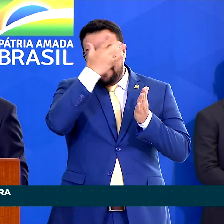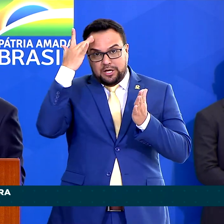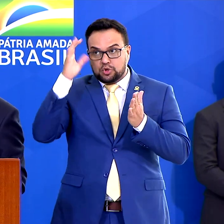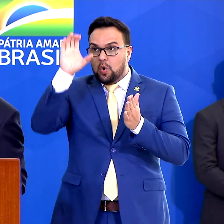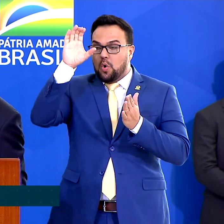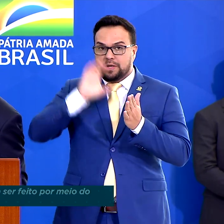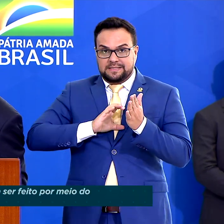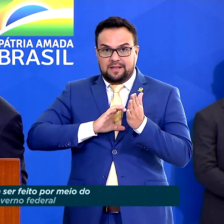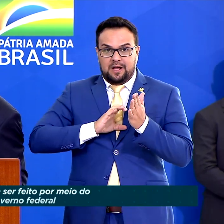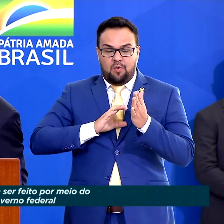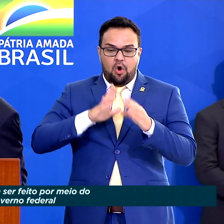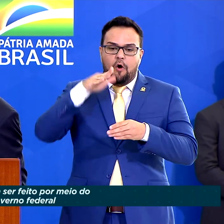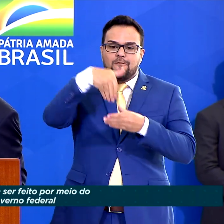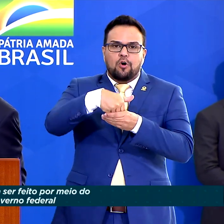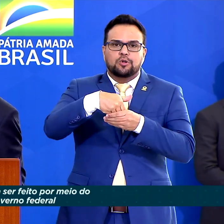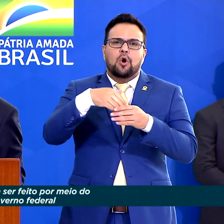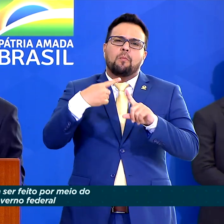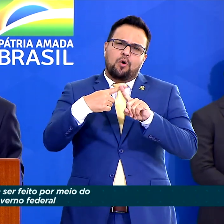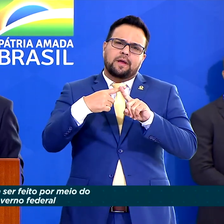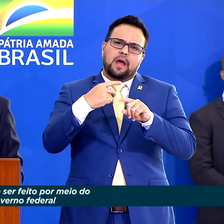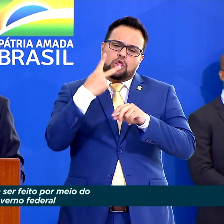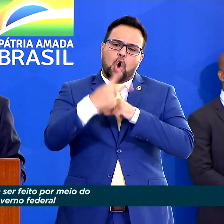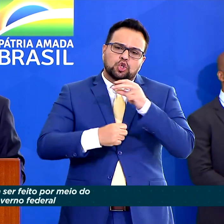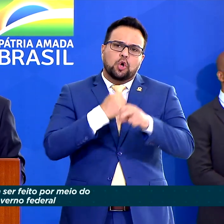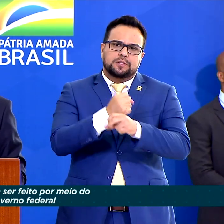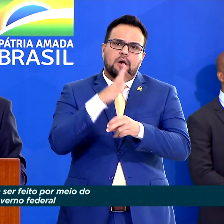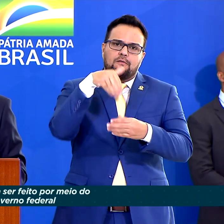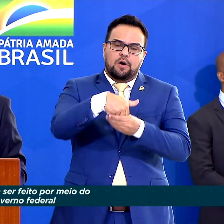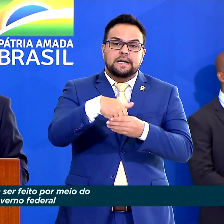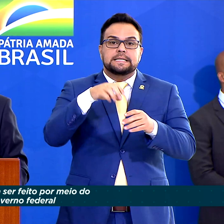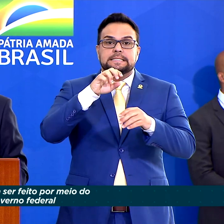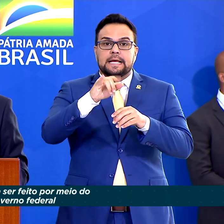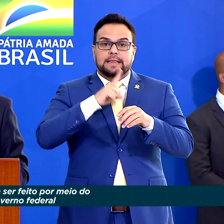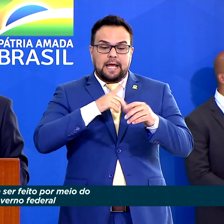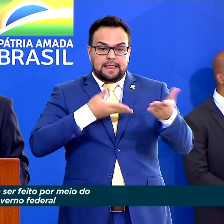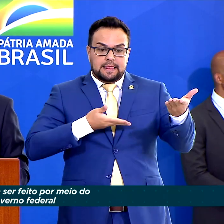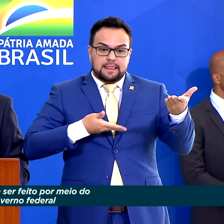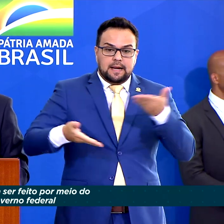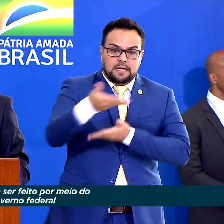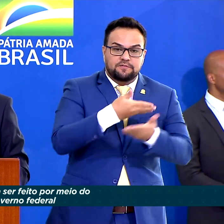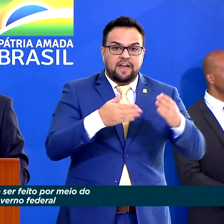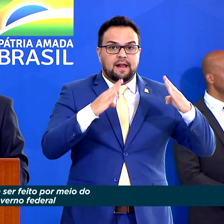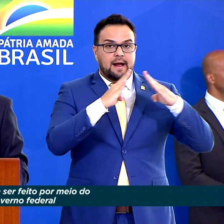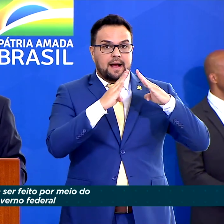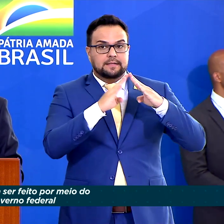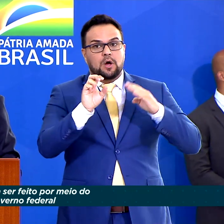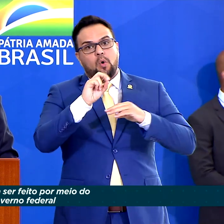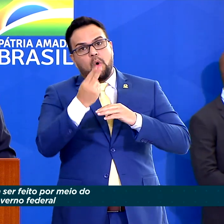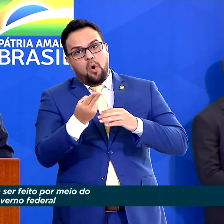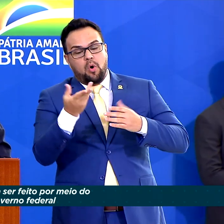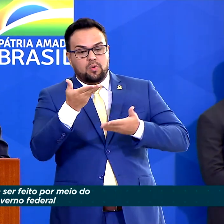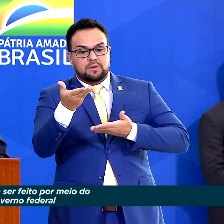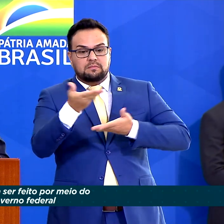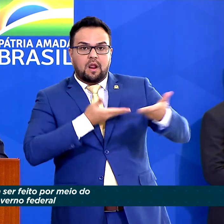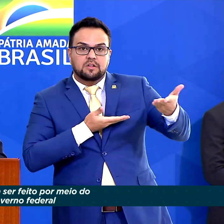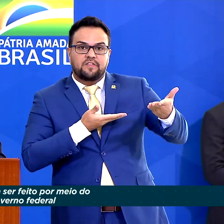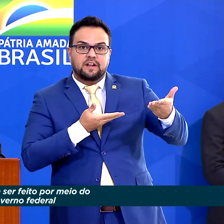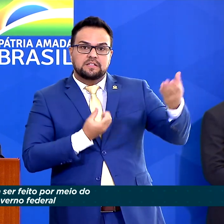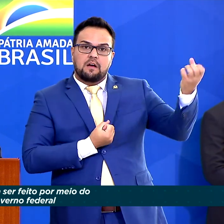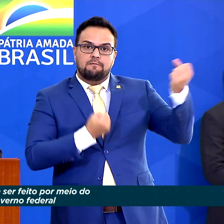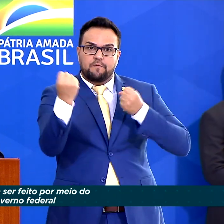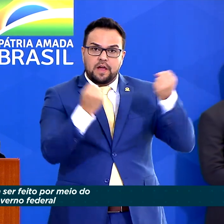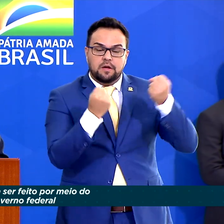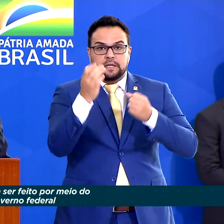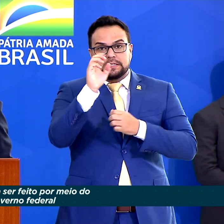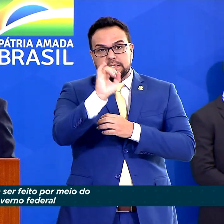votou e de dois em dois anos ele vota, se o cidadão fez uma transferência de imóvel, se o cidadão fez uma transferência de veículo, se o